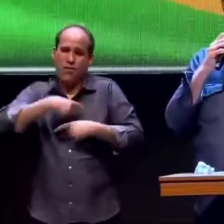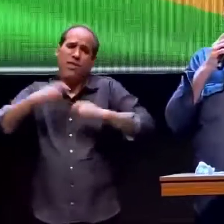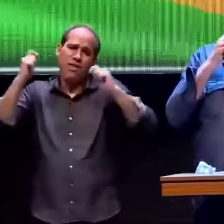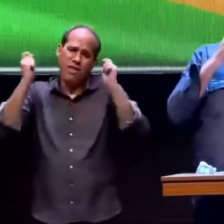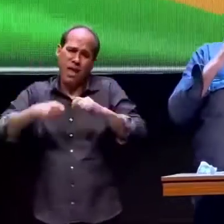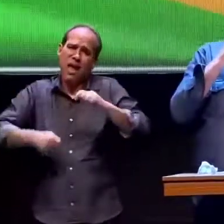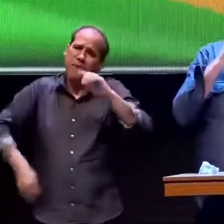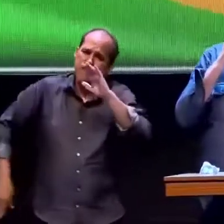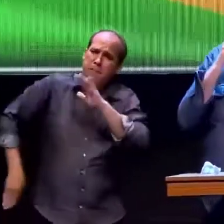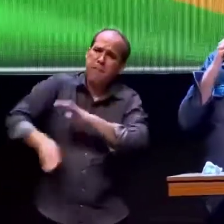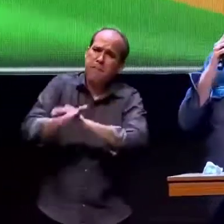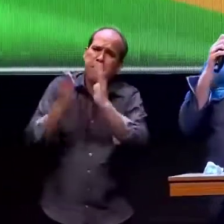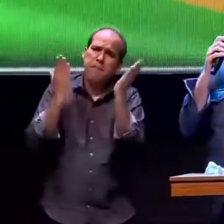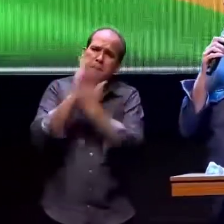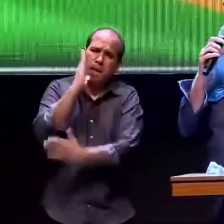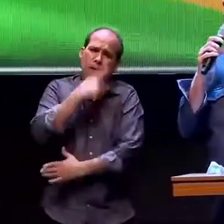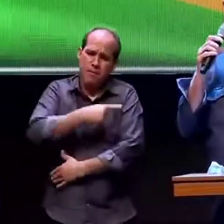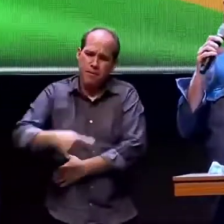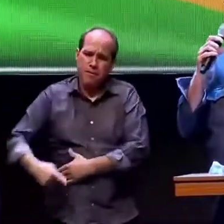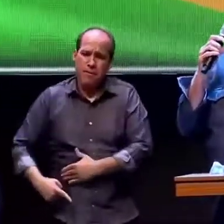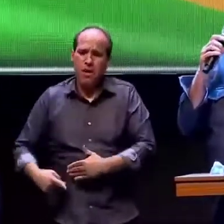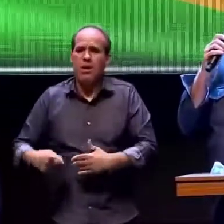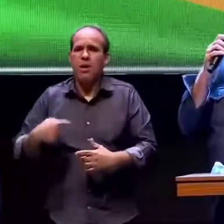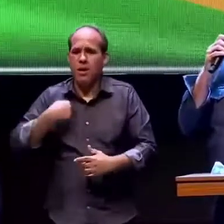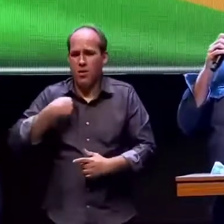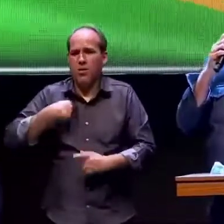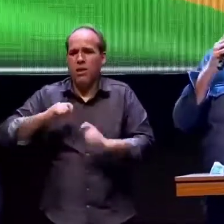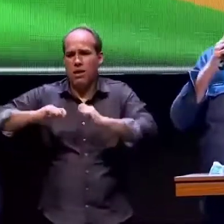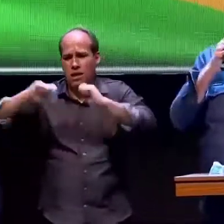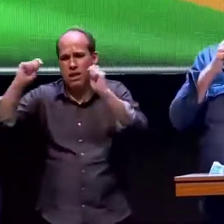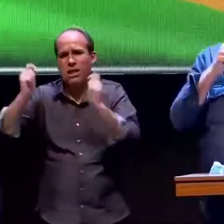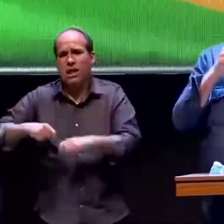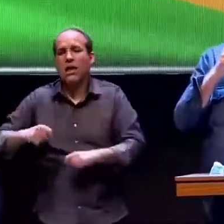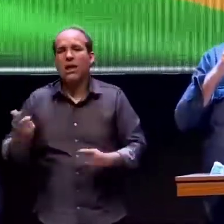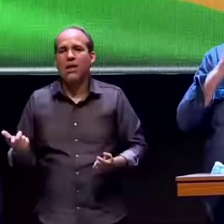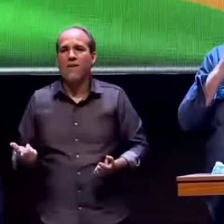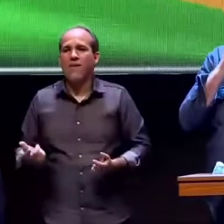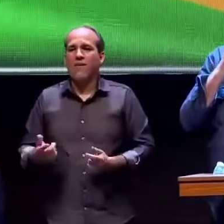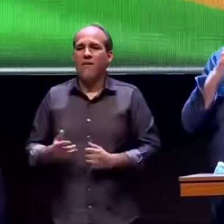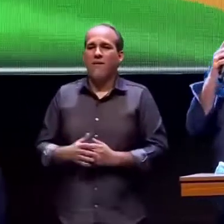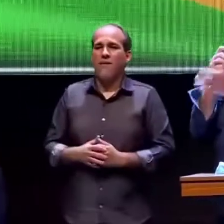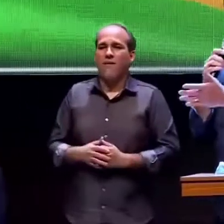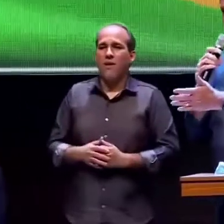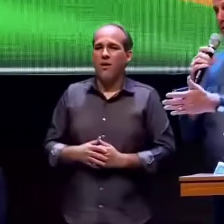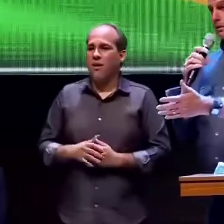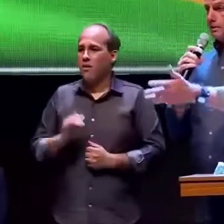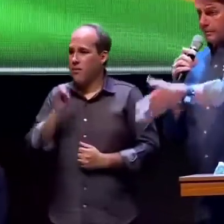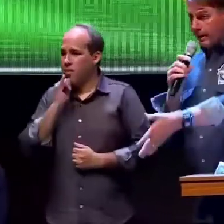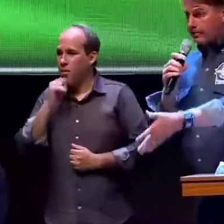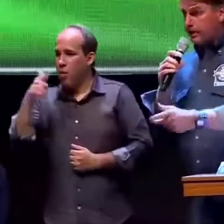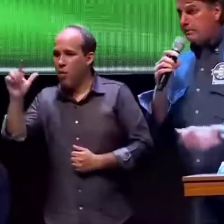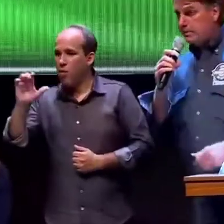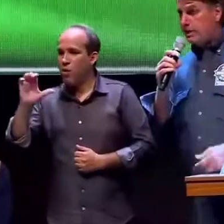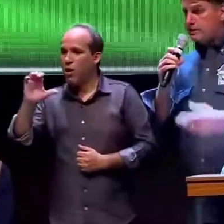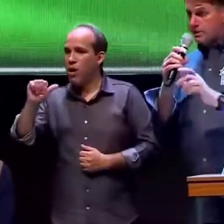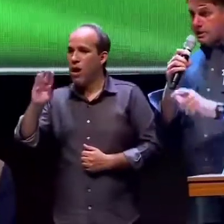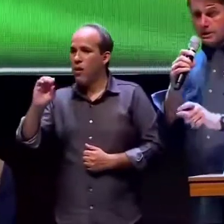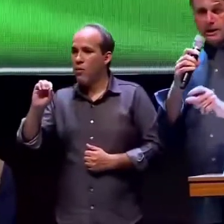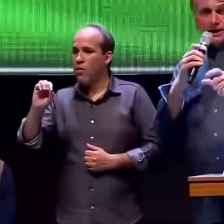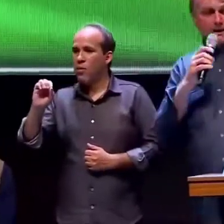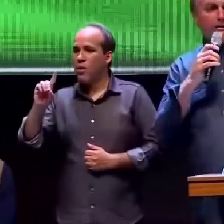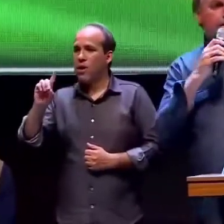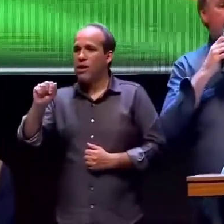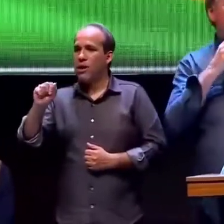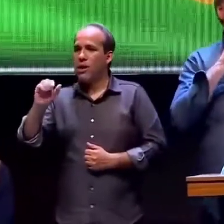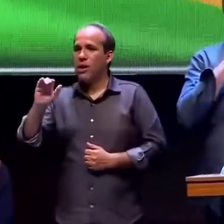então existia a possibilidade de de um homicídio o cabo da ciolo tinha menos gente porque a